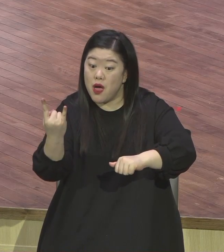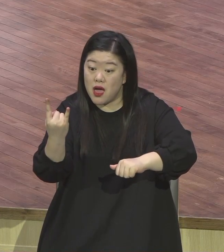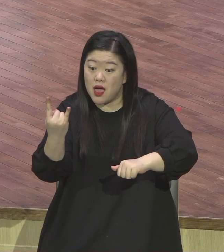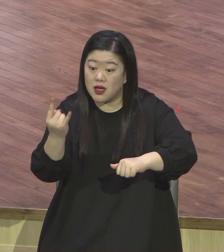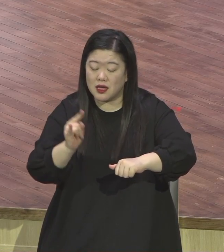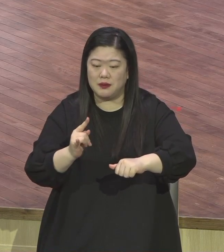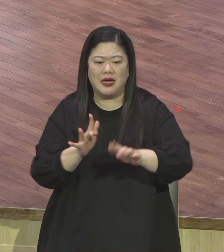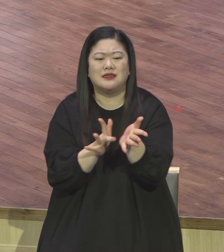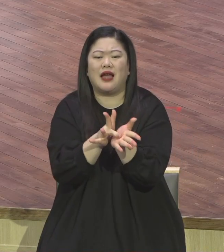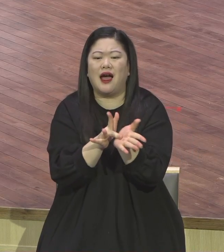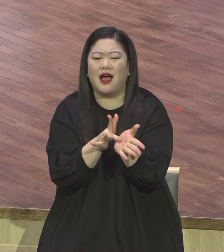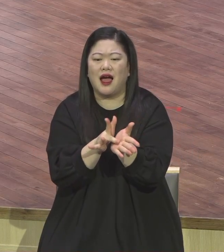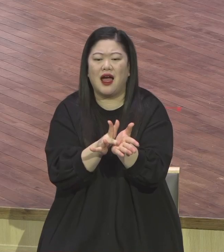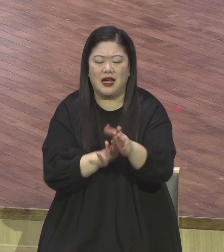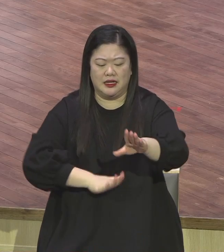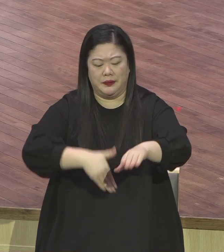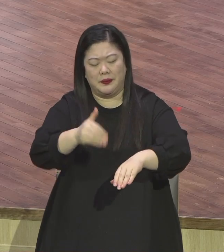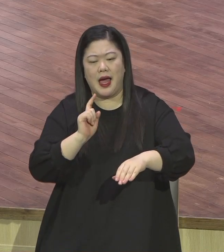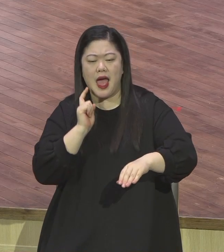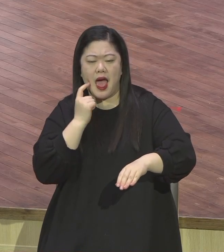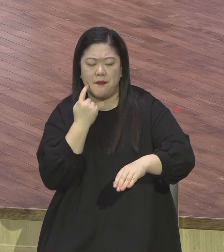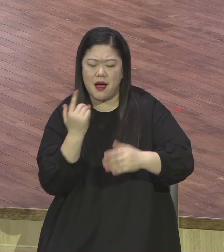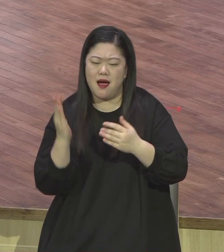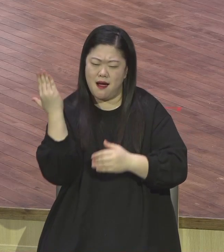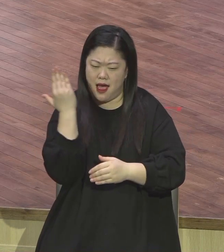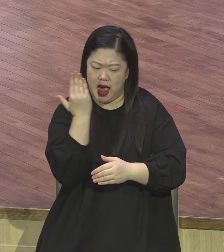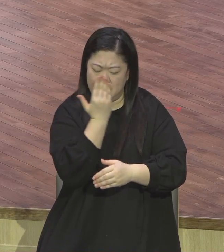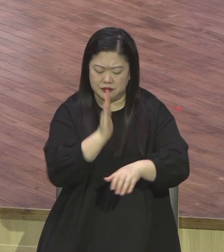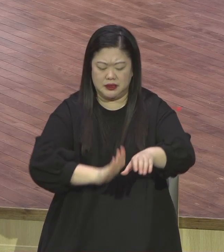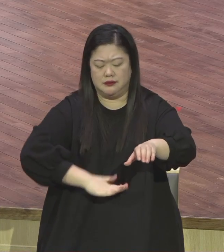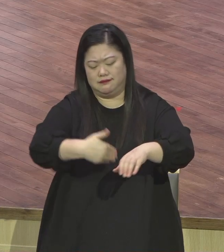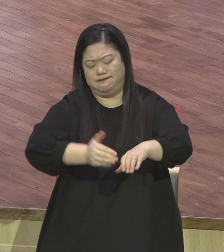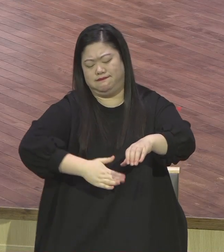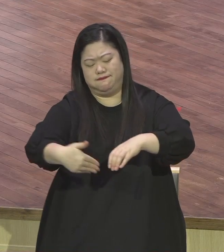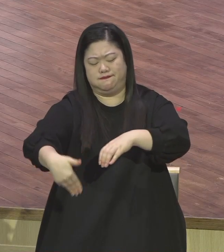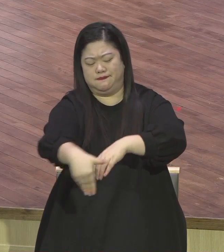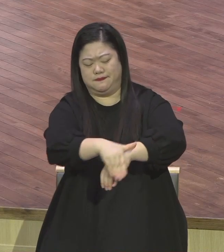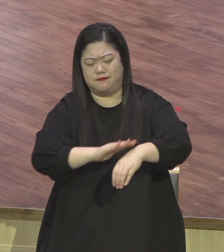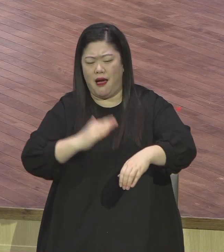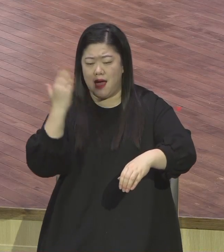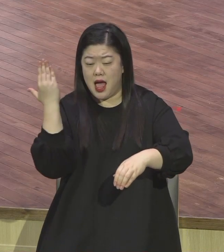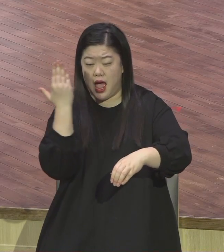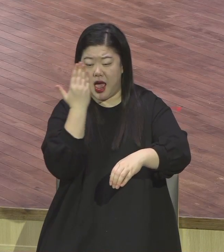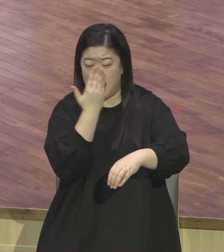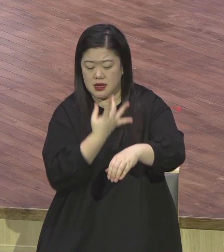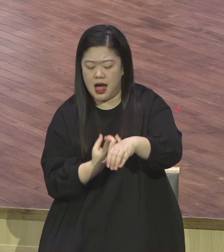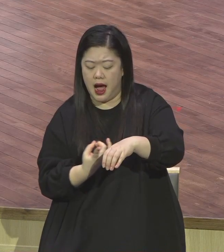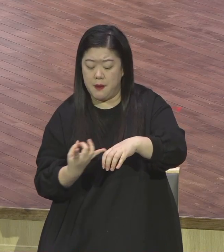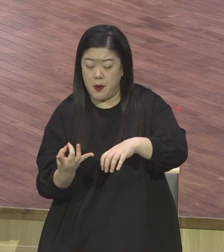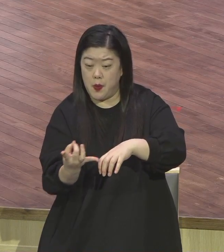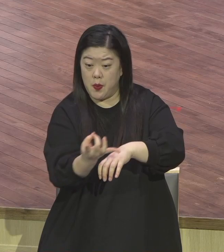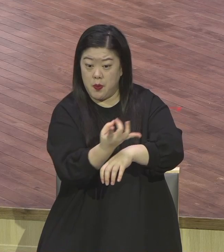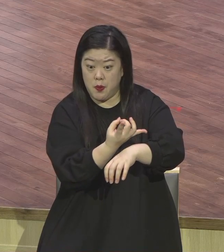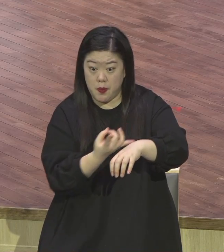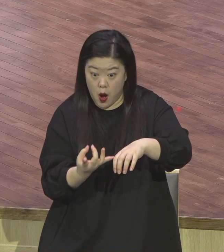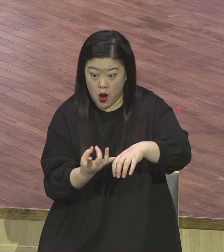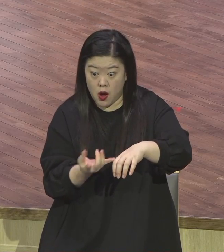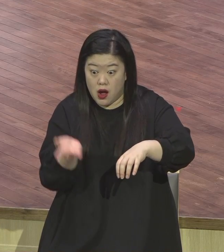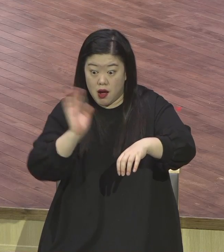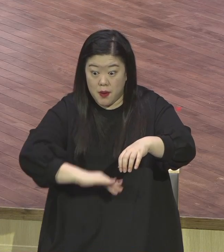깨끗하게 속은 뭐요 썩어 썩어 문드러지는 뼈다귀 너 끝으로는 굉장히 대단한 것